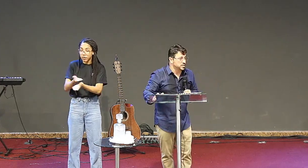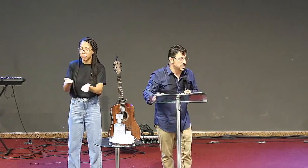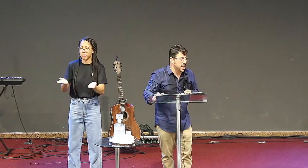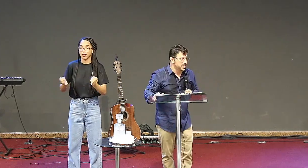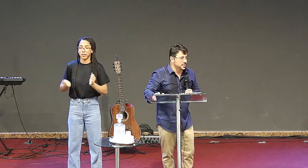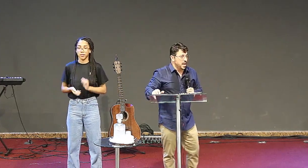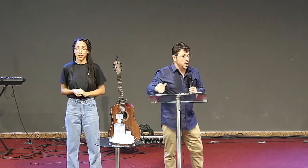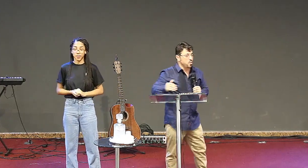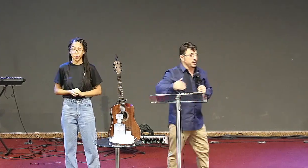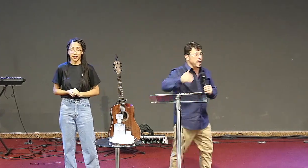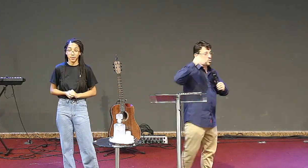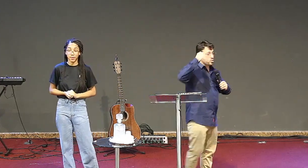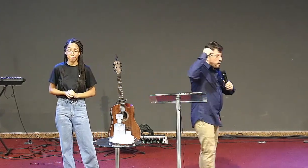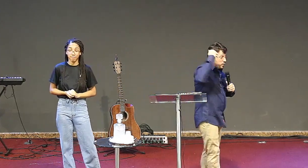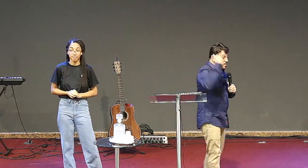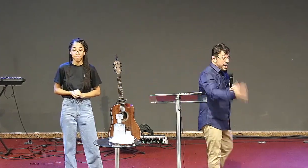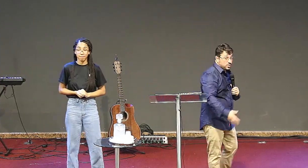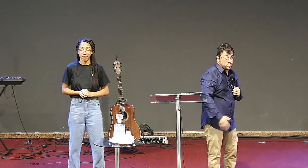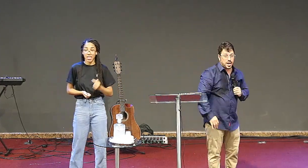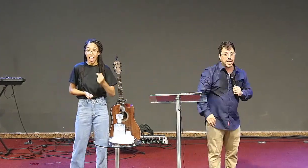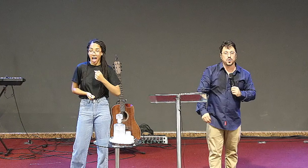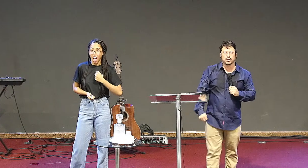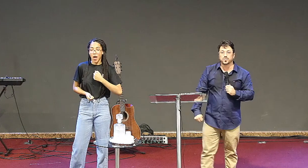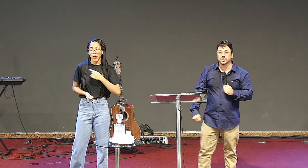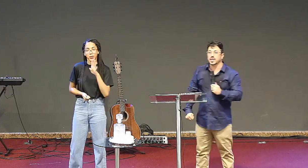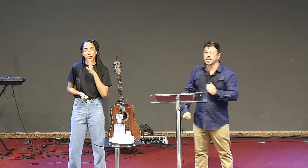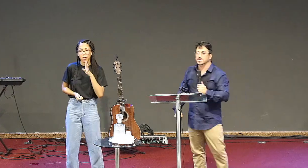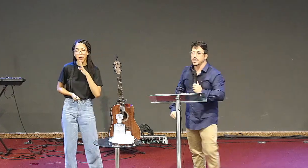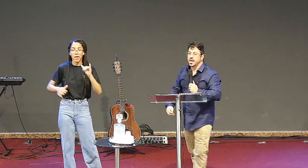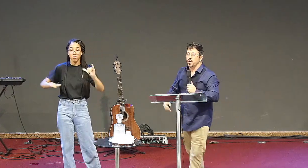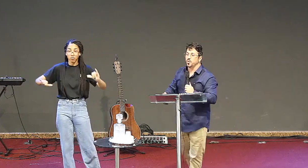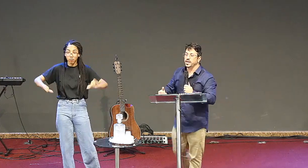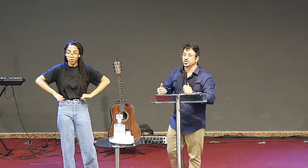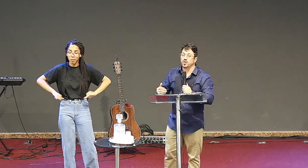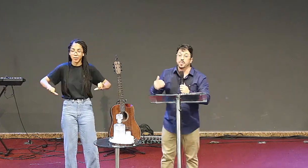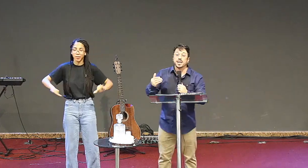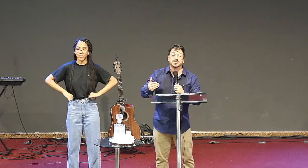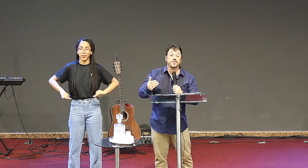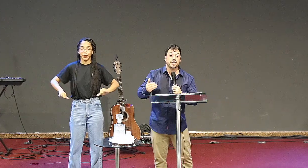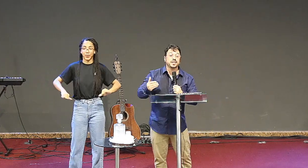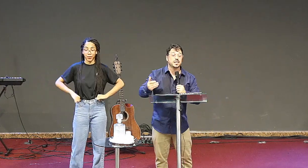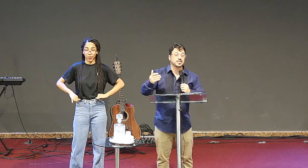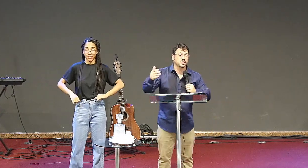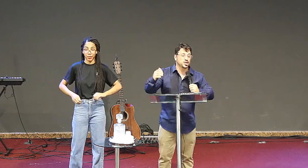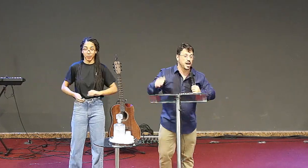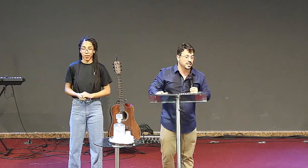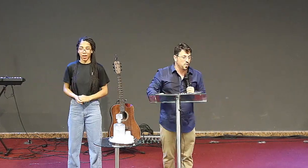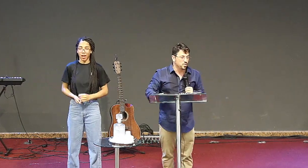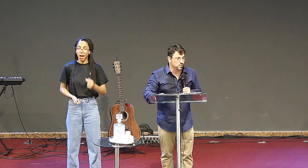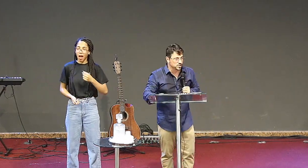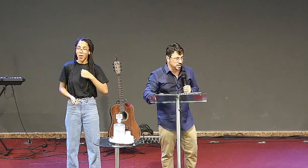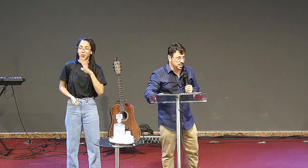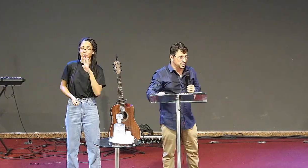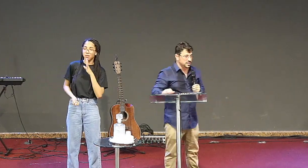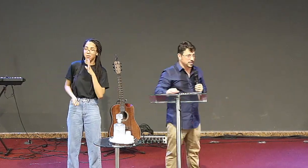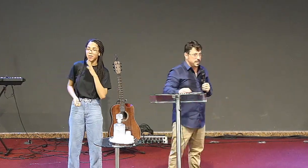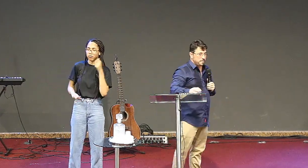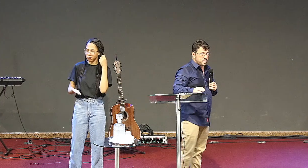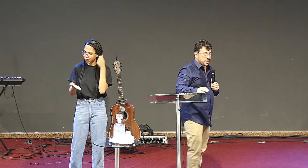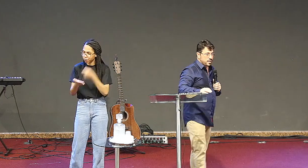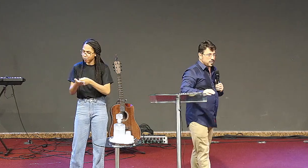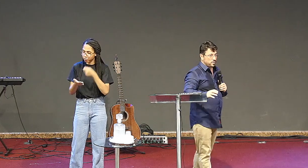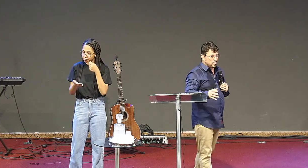um de vocês, eu conheço o sofrimento de cada um de vocês, eu conheço a perseverança de cada um de vocês,